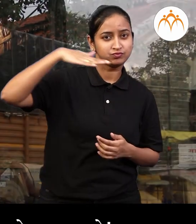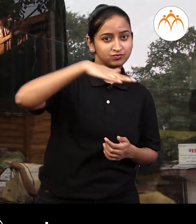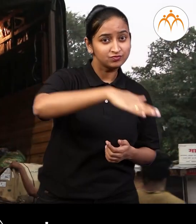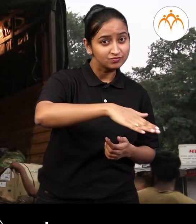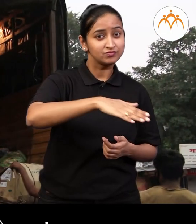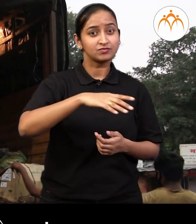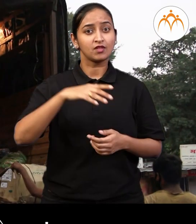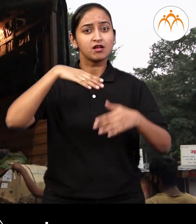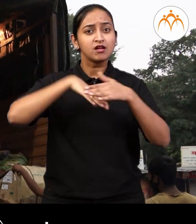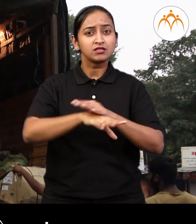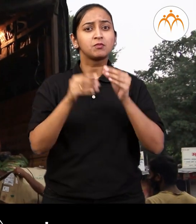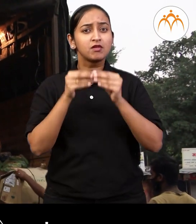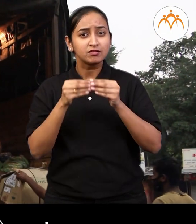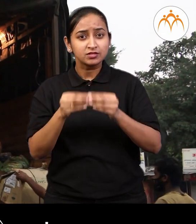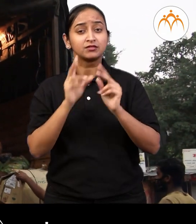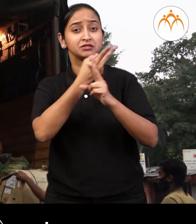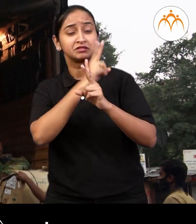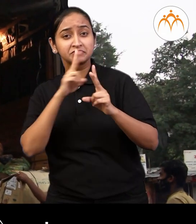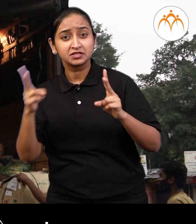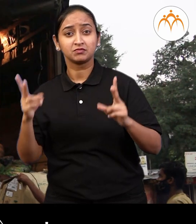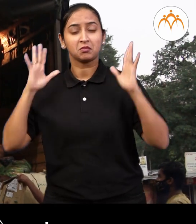खूबस भाजी आहे याथ